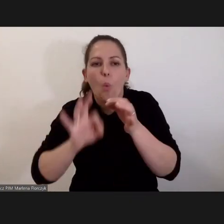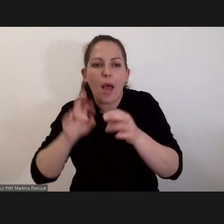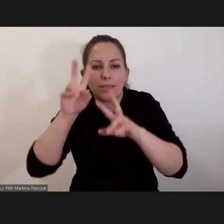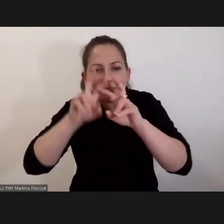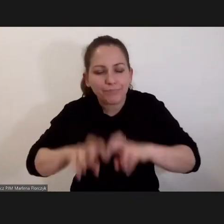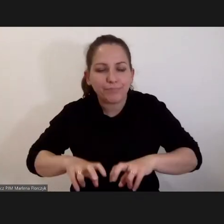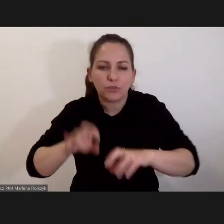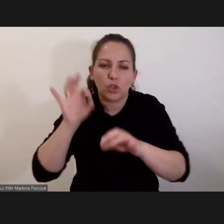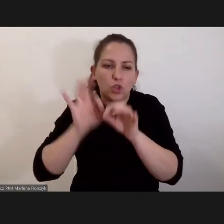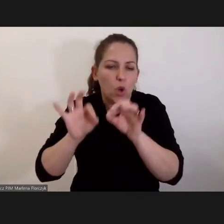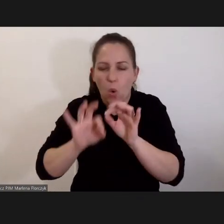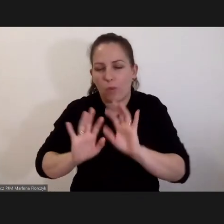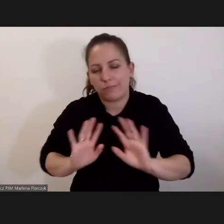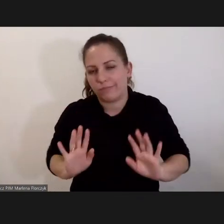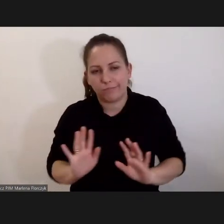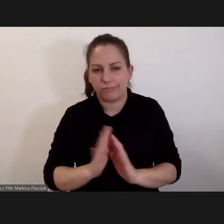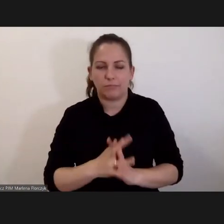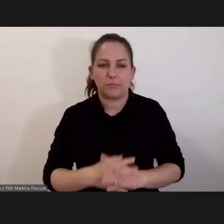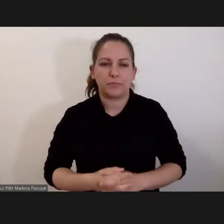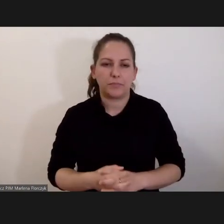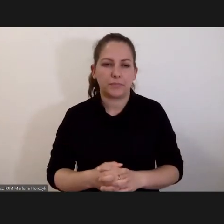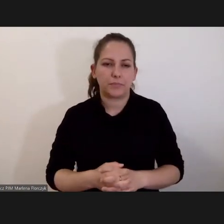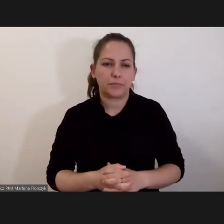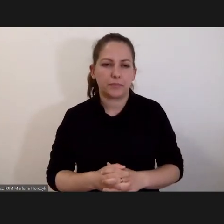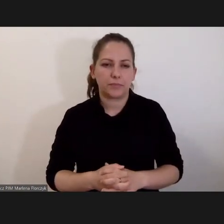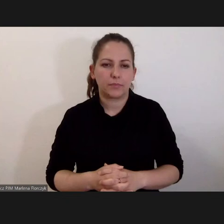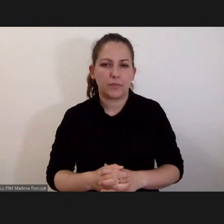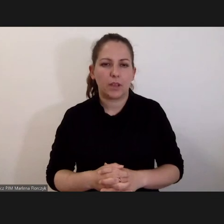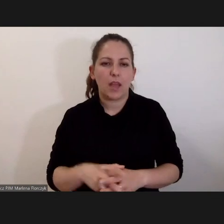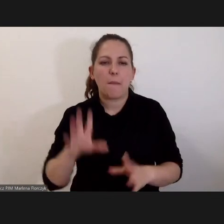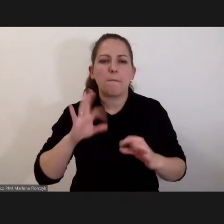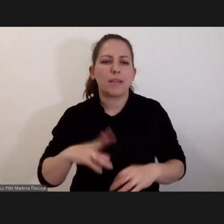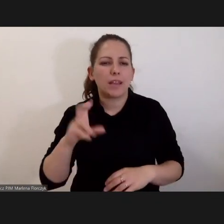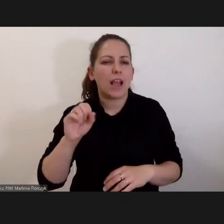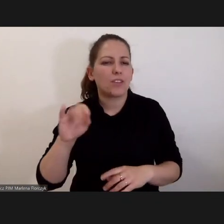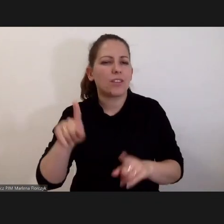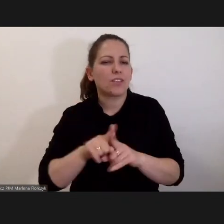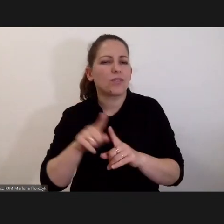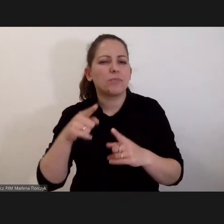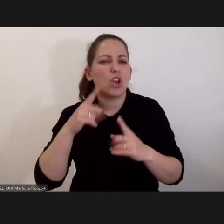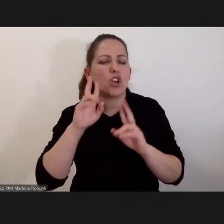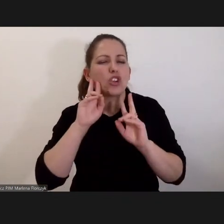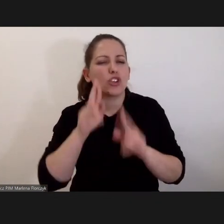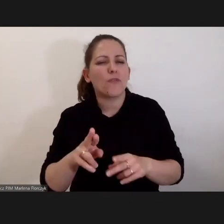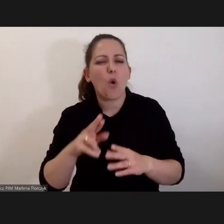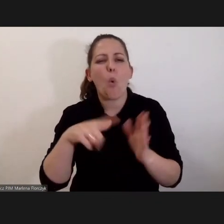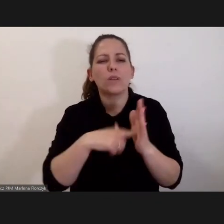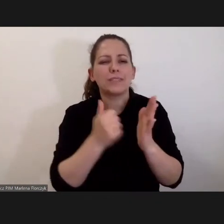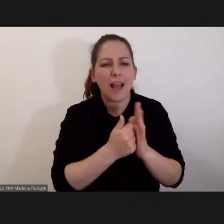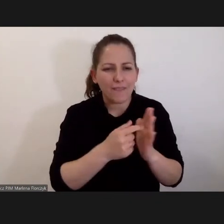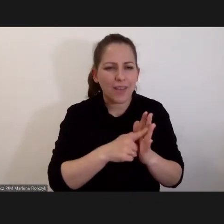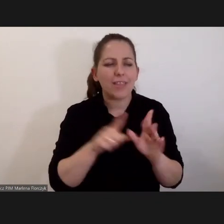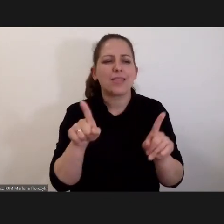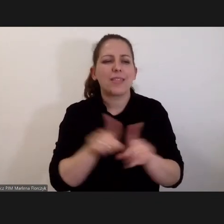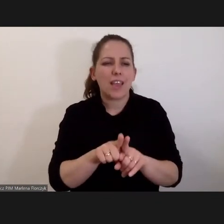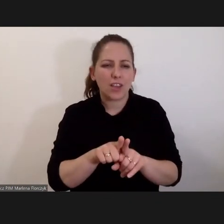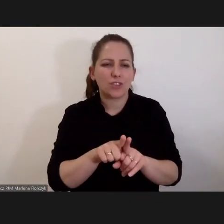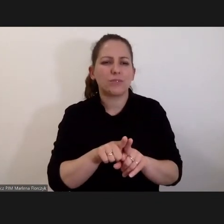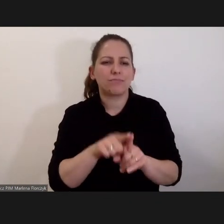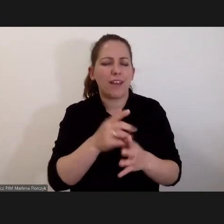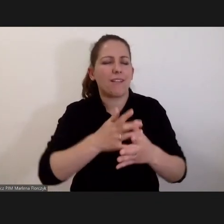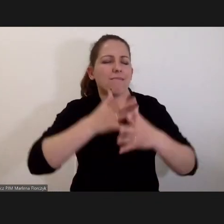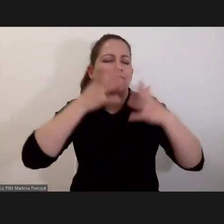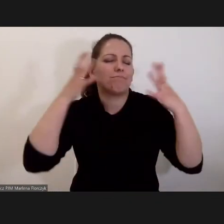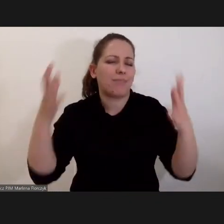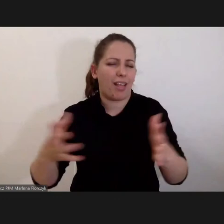ustosunkować. Pani także pytała o kwestię odpowiedzialności dyscyplinarnej. To jest oczywiście znowu wielki temat.